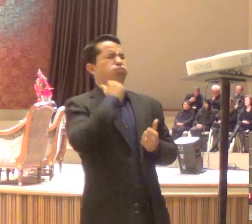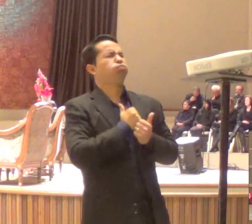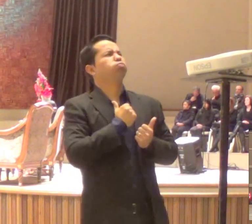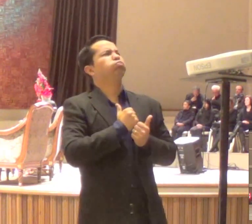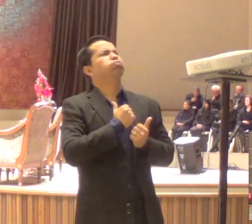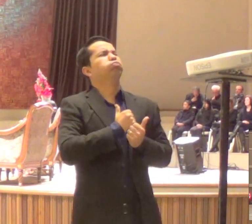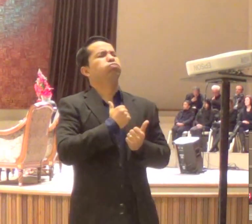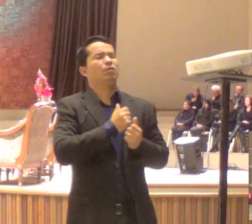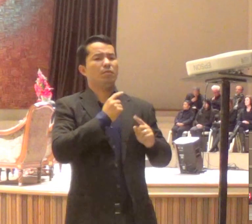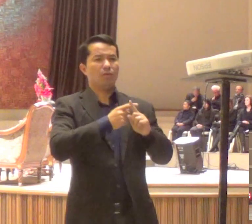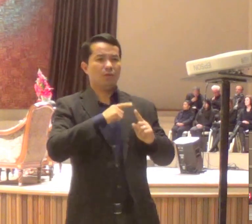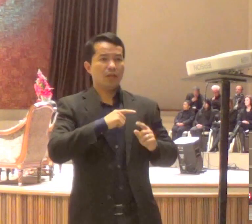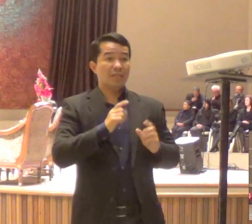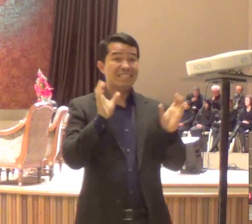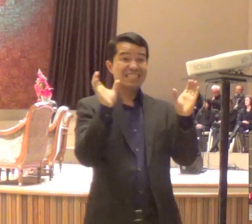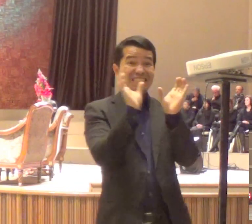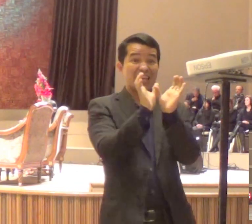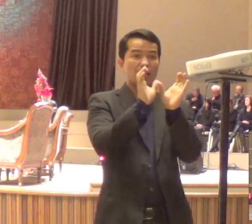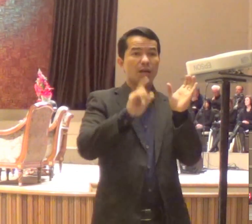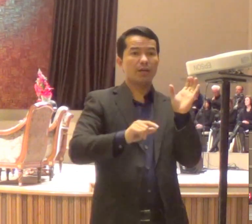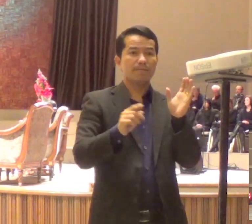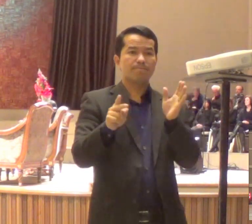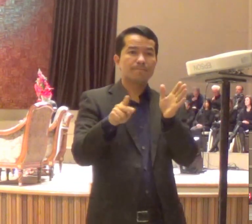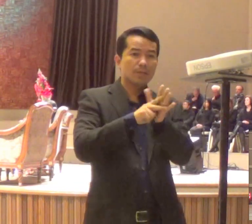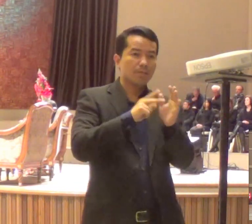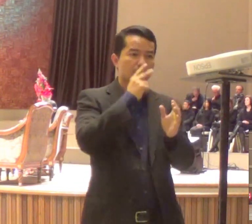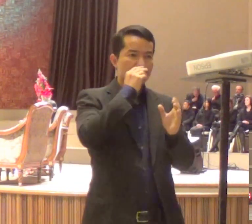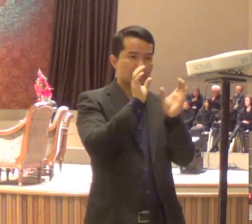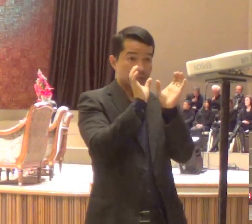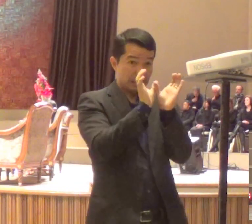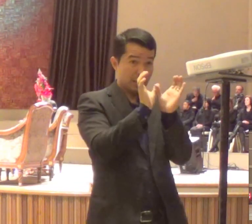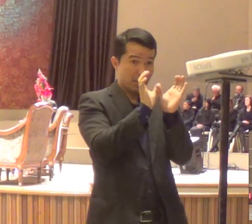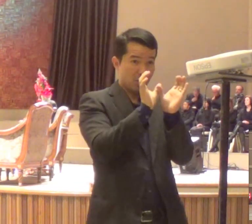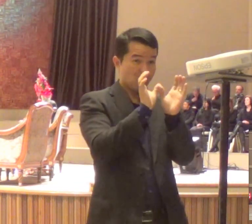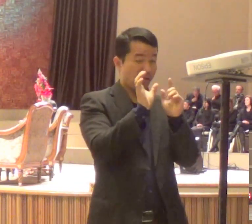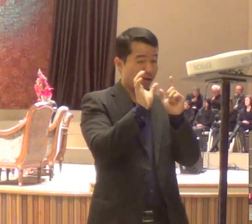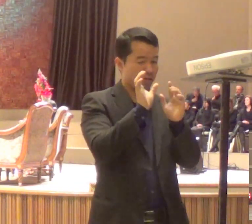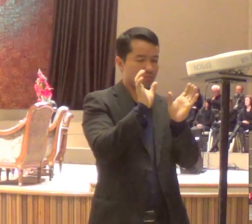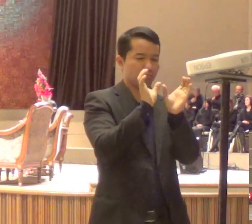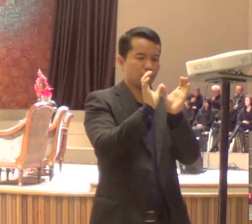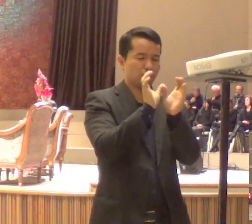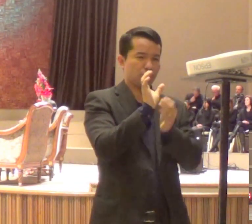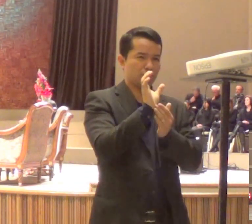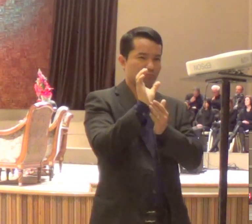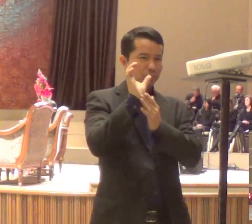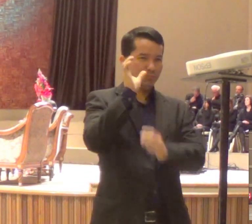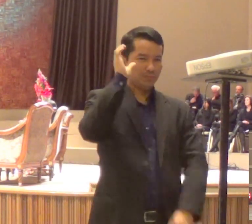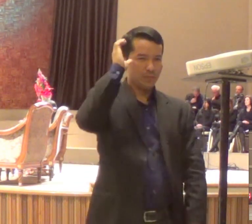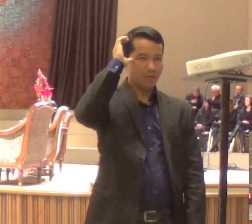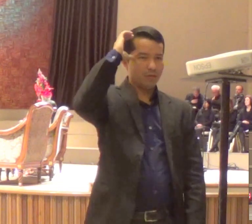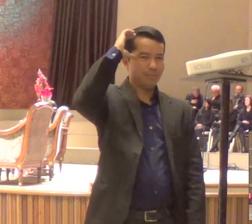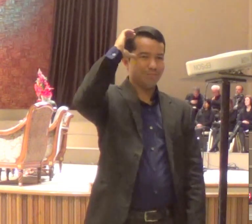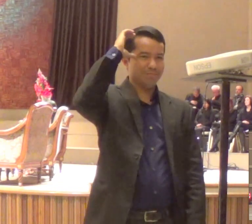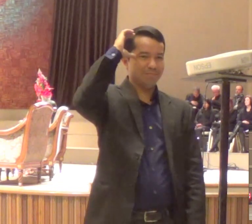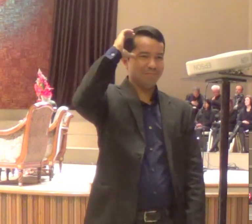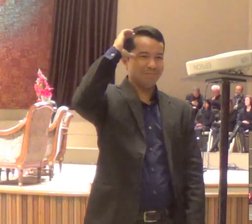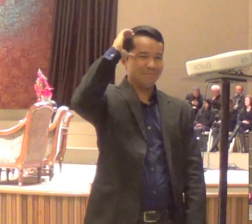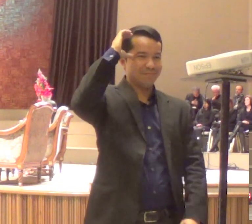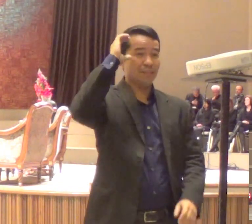a gente vai ouvir o que Deus está vendo no nosso coração. E a gente vai perceber